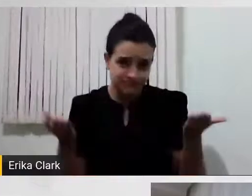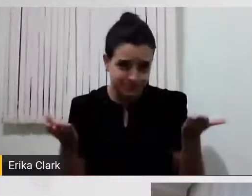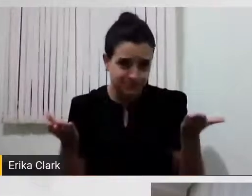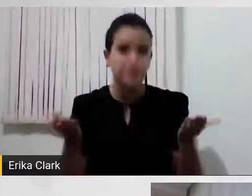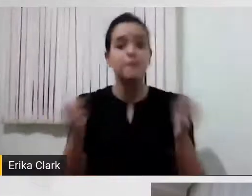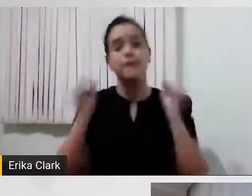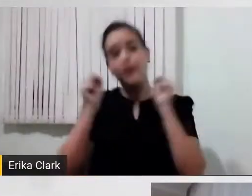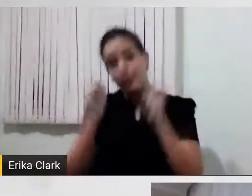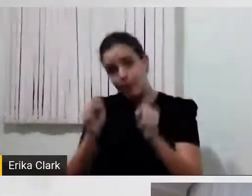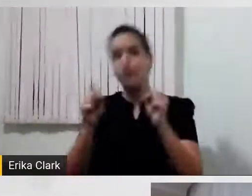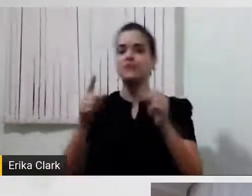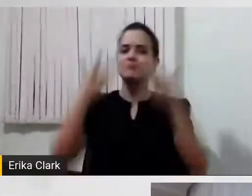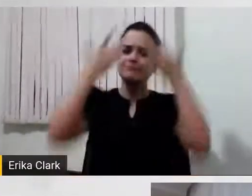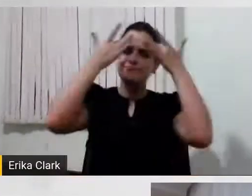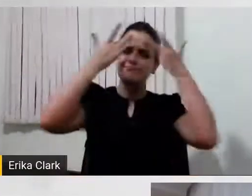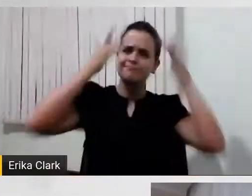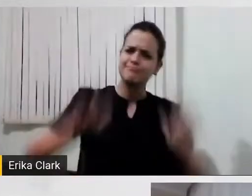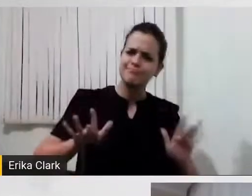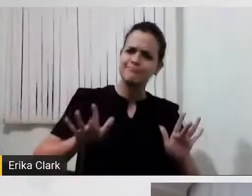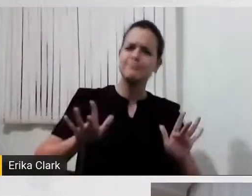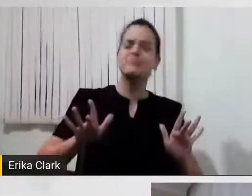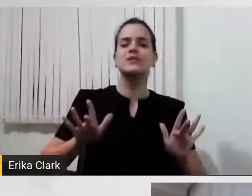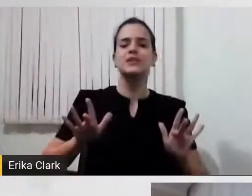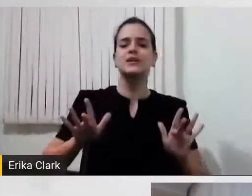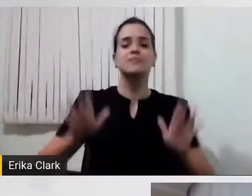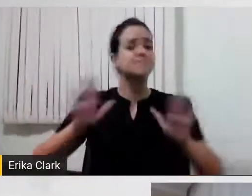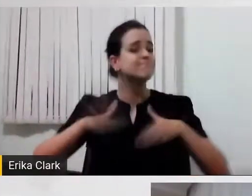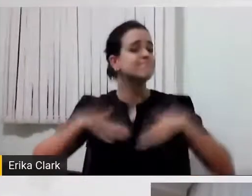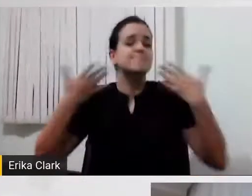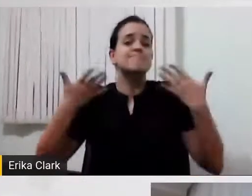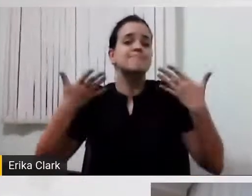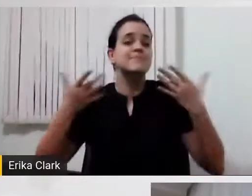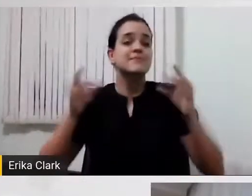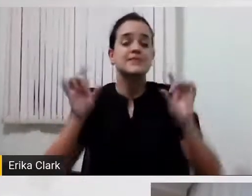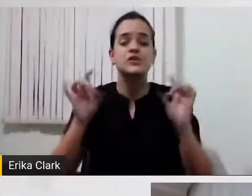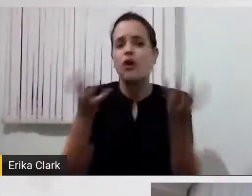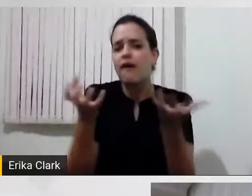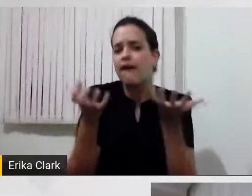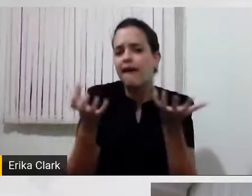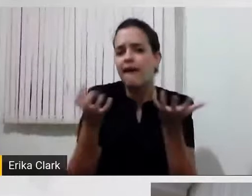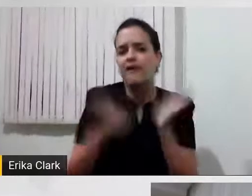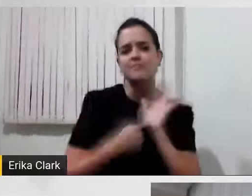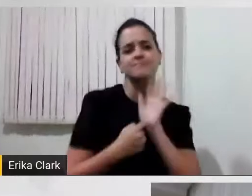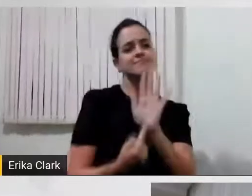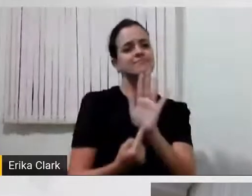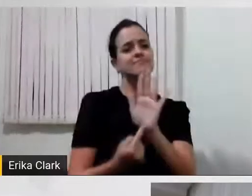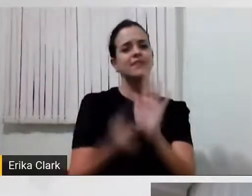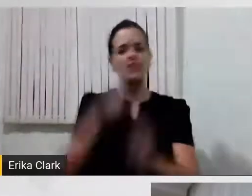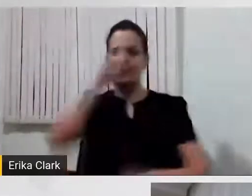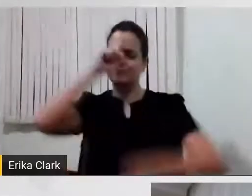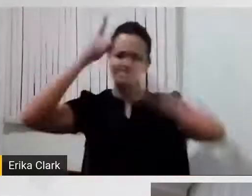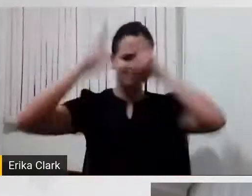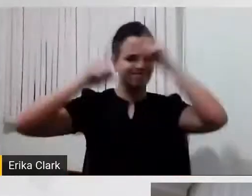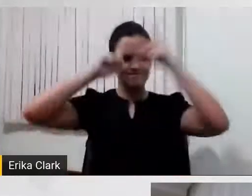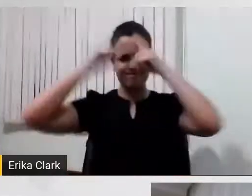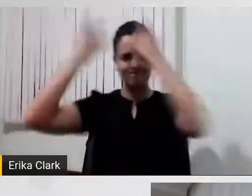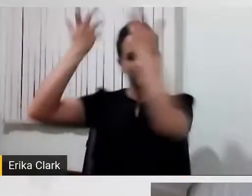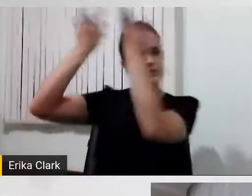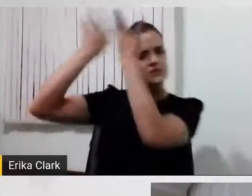tão natural, pode ser tão espontâneo, basta a gente querer e ser criativa, pensando nas soluções das